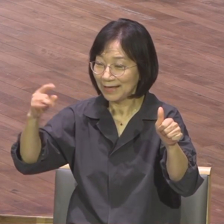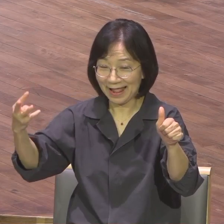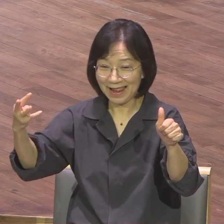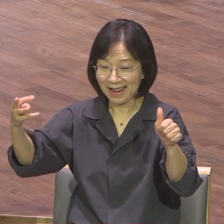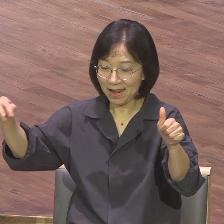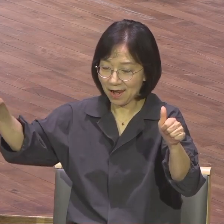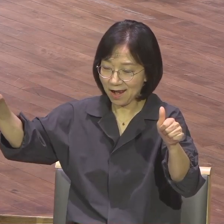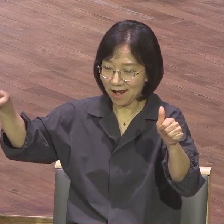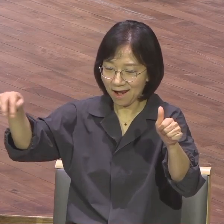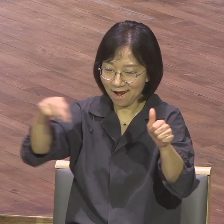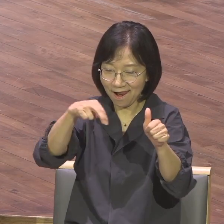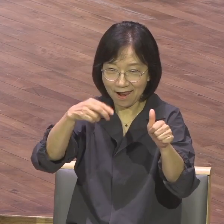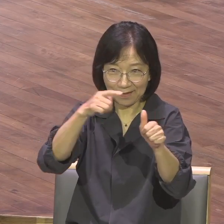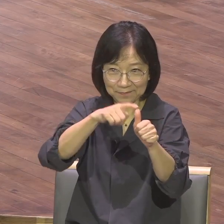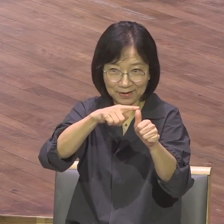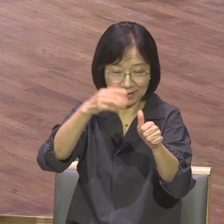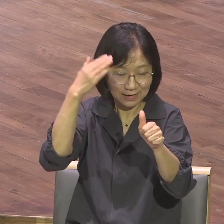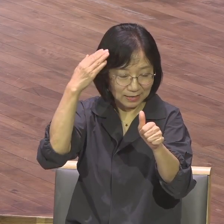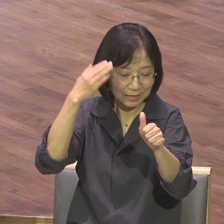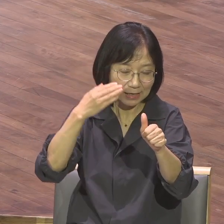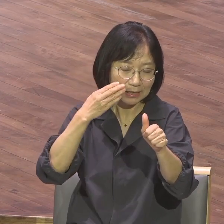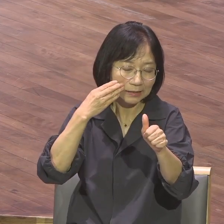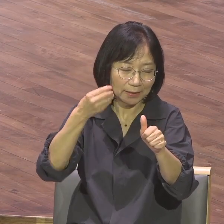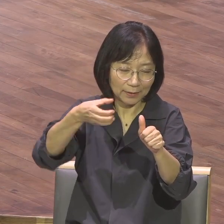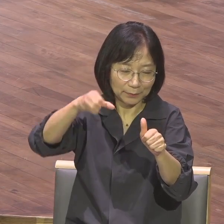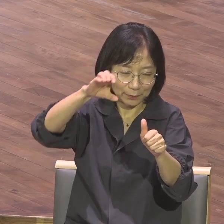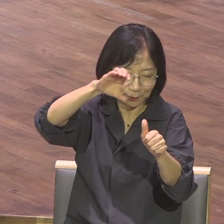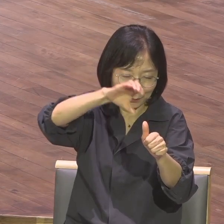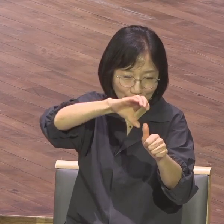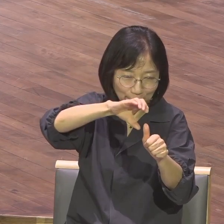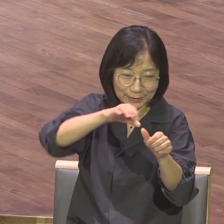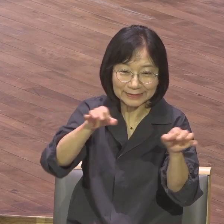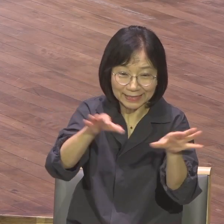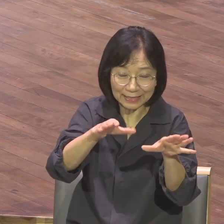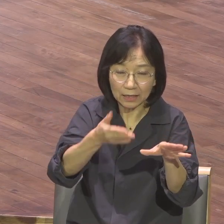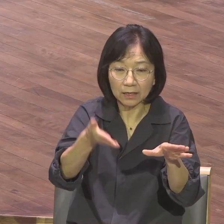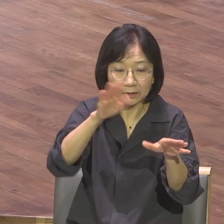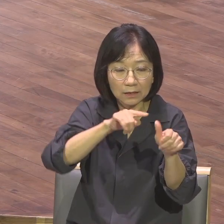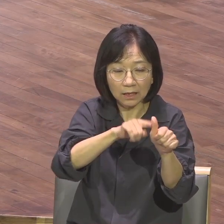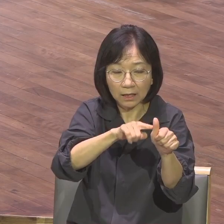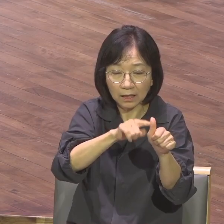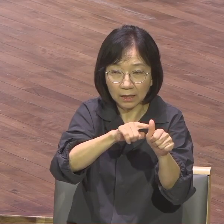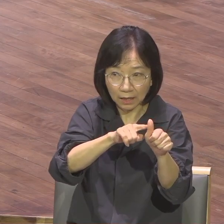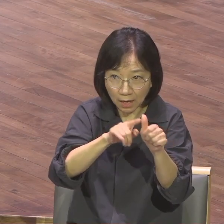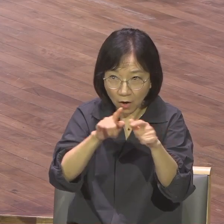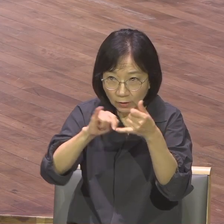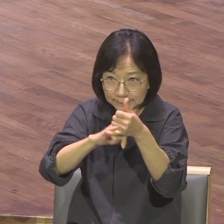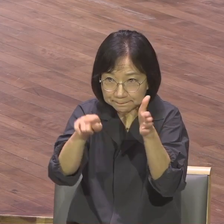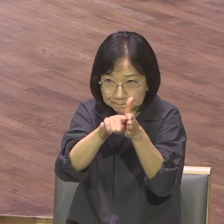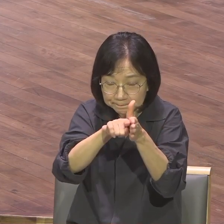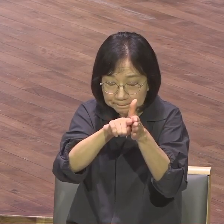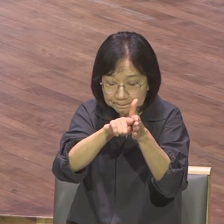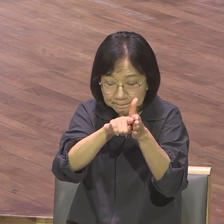걸렸겠습니까? 그러나 왕이 되기까지는 약 10년 동안 도망자 생활을 하면서